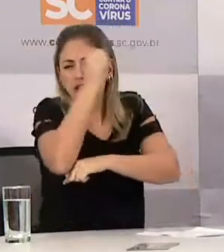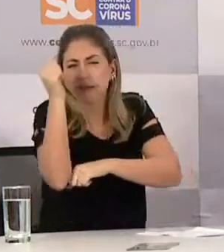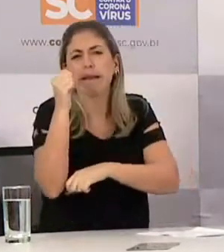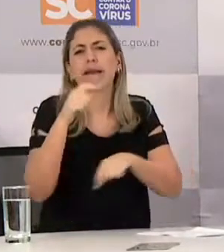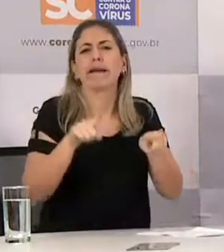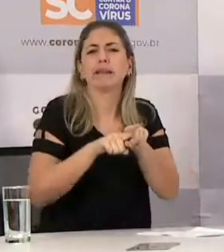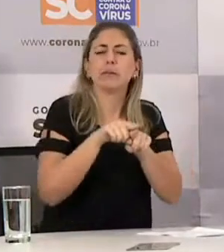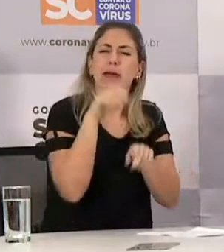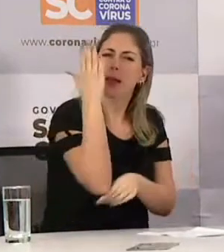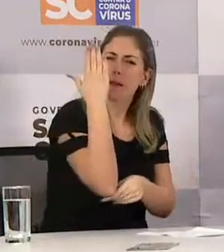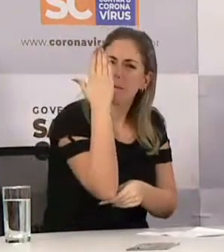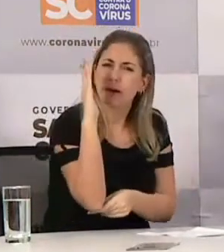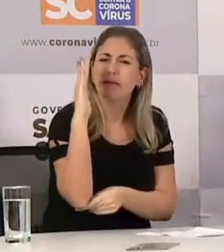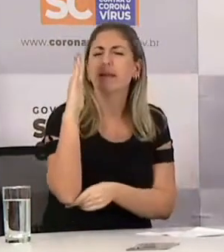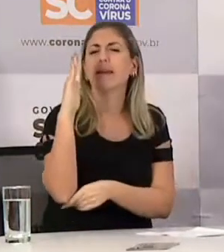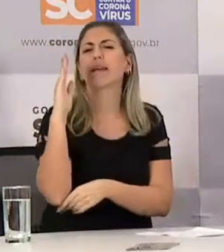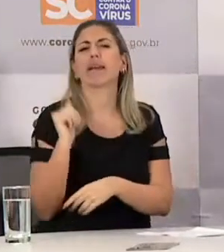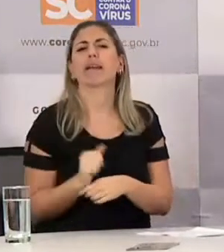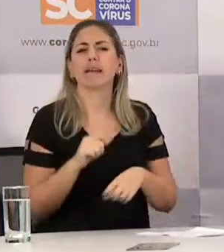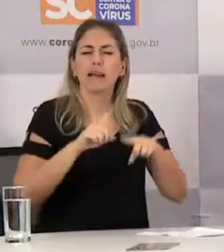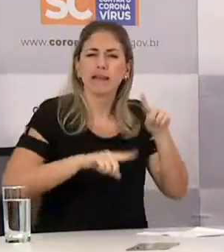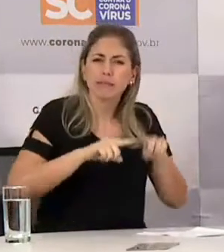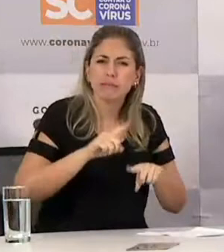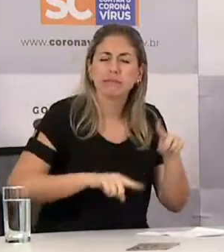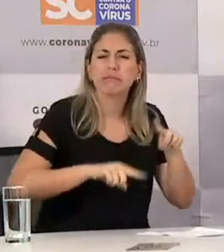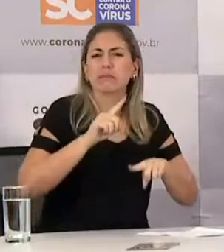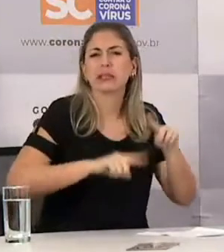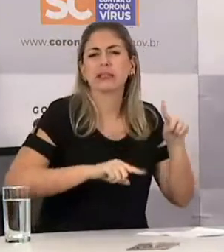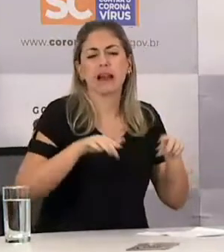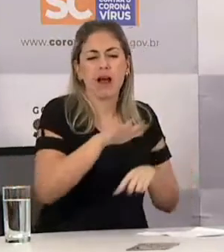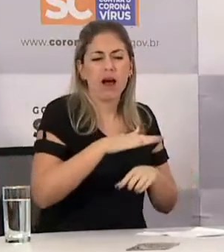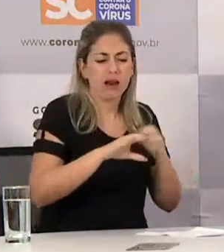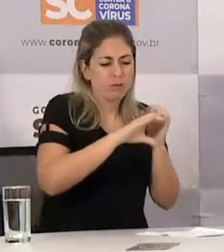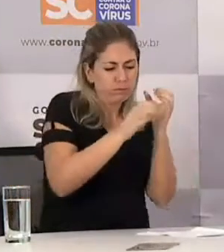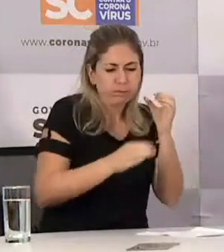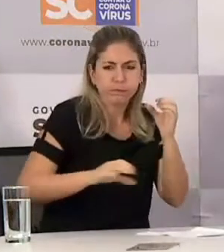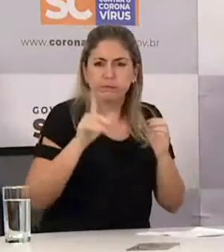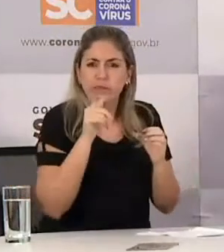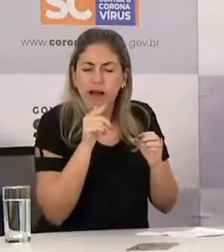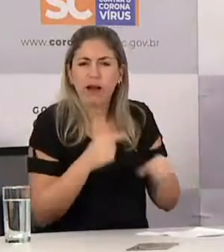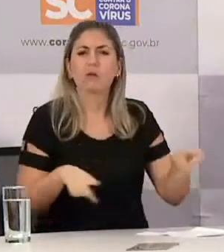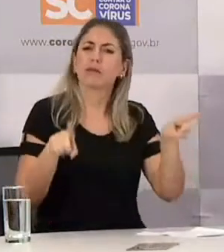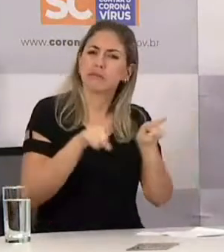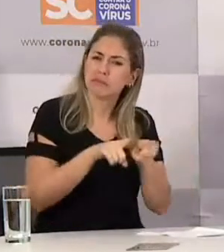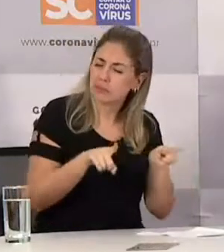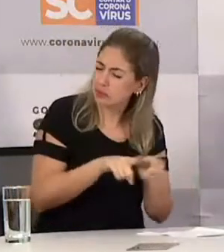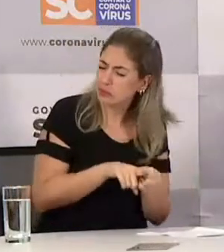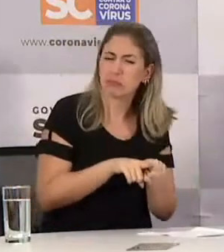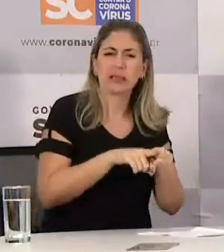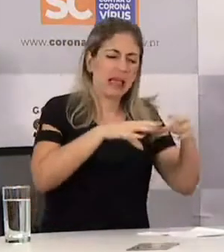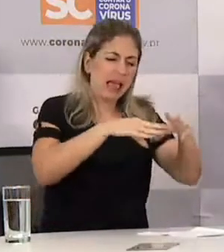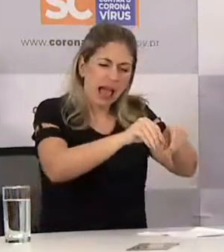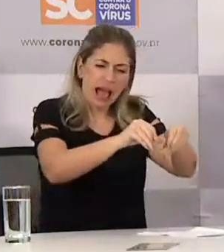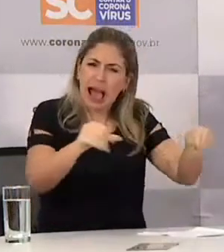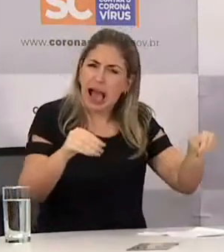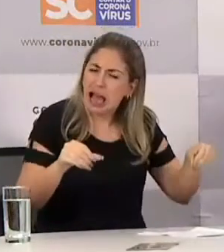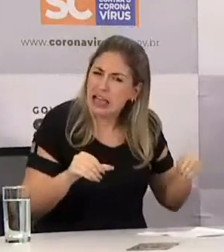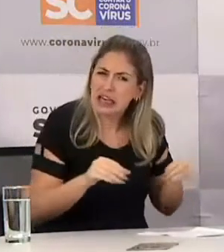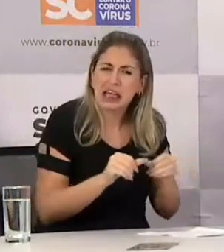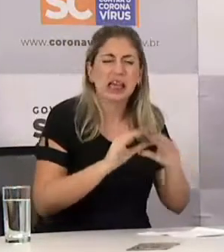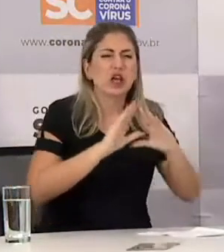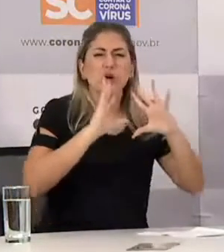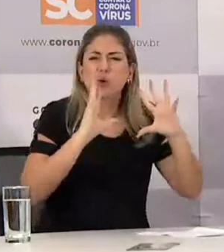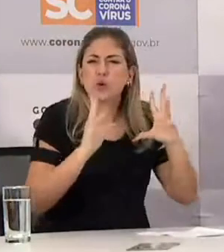madeira, artefatos, materiais hidráulicos, cal, areia, pedra, britada, tijolos e